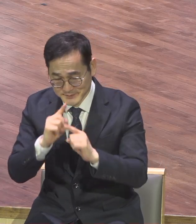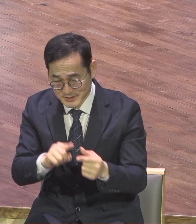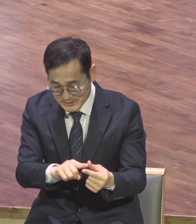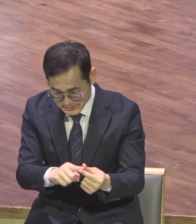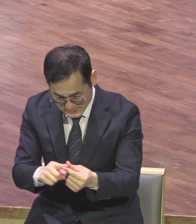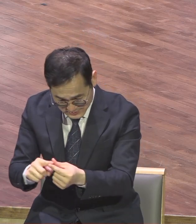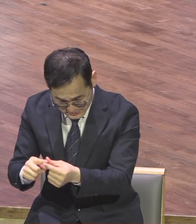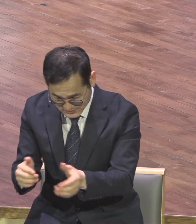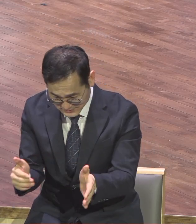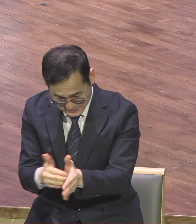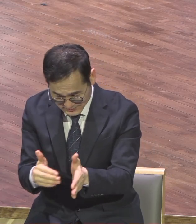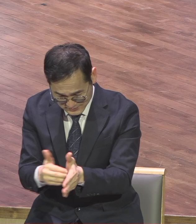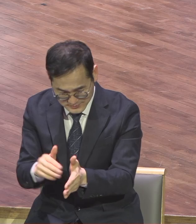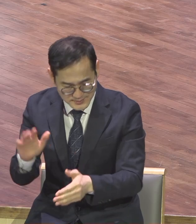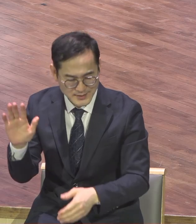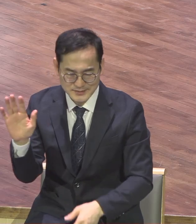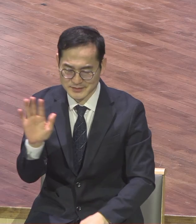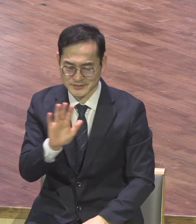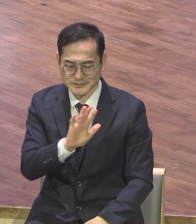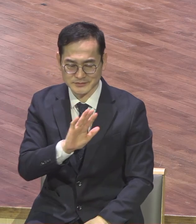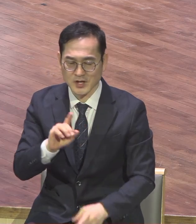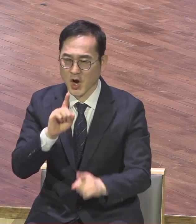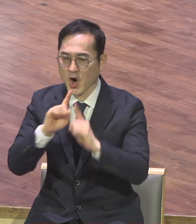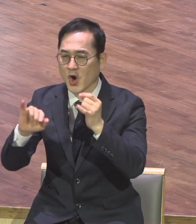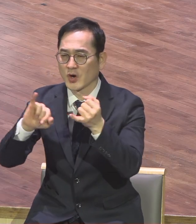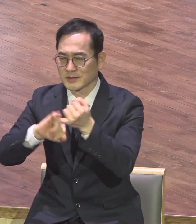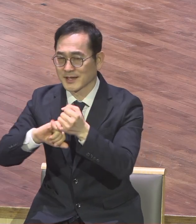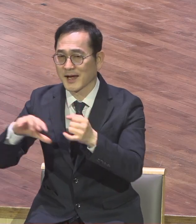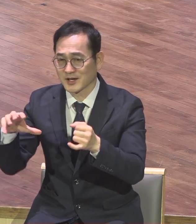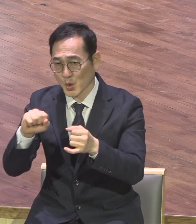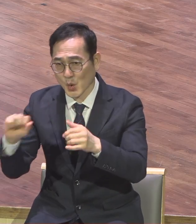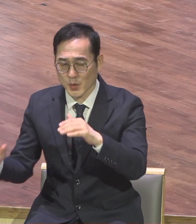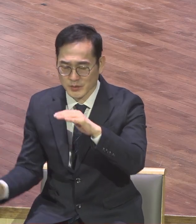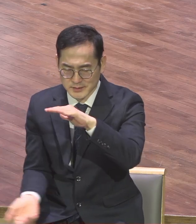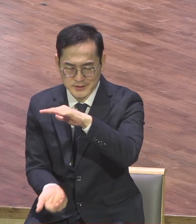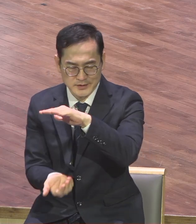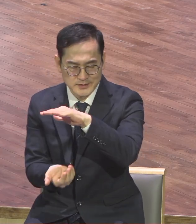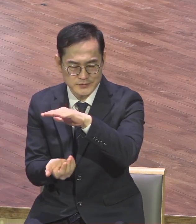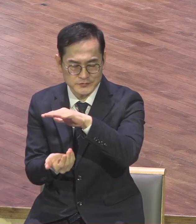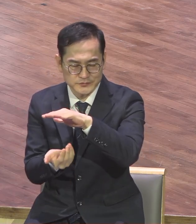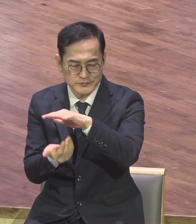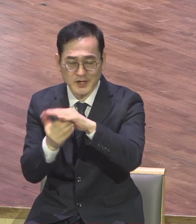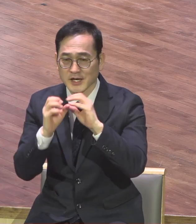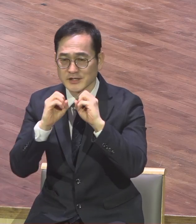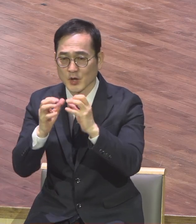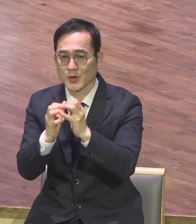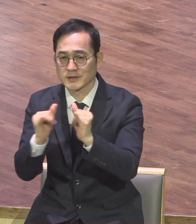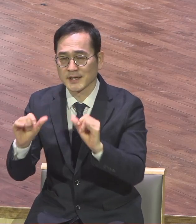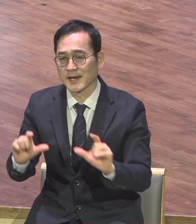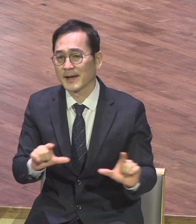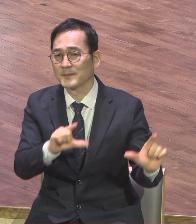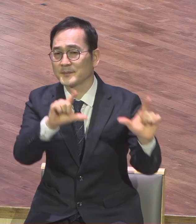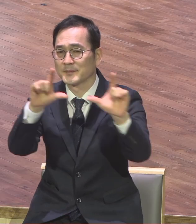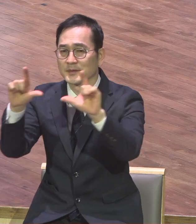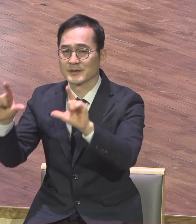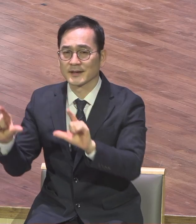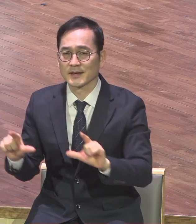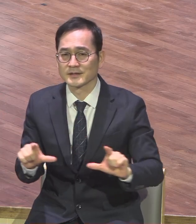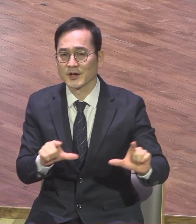그리 아리 영향으로 성취된 전도자의 삶 속에서